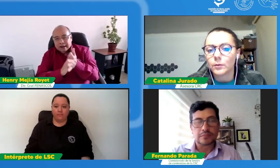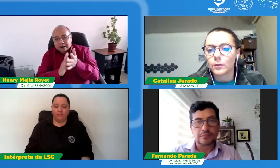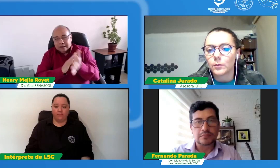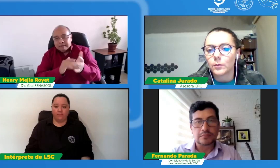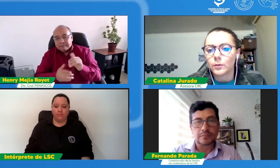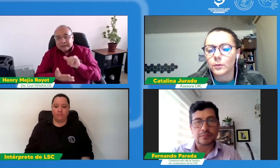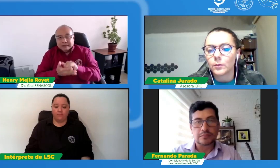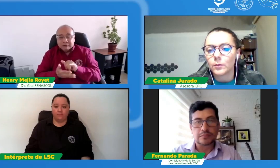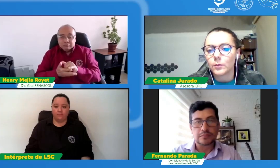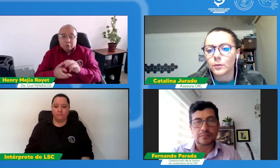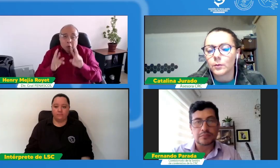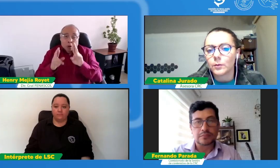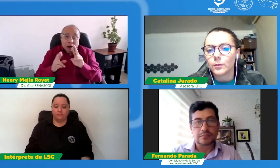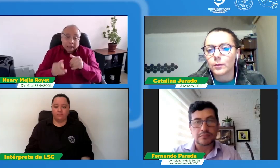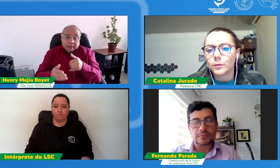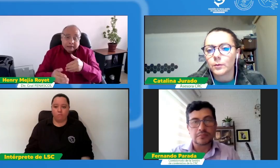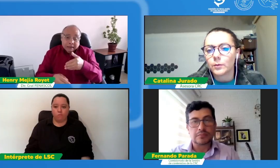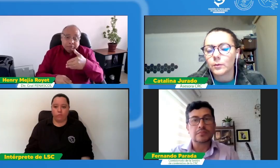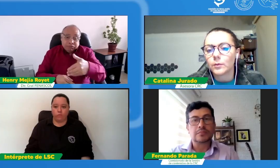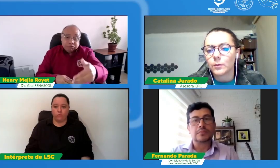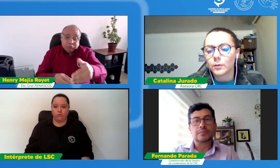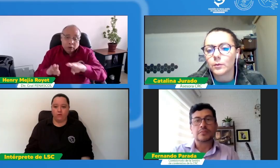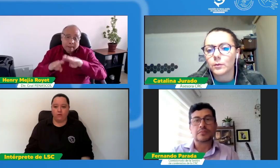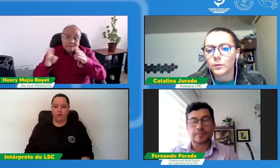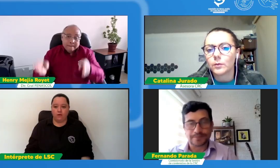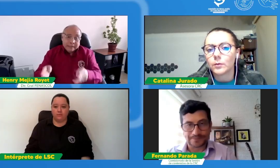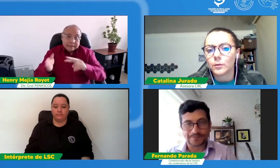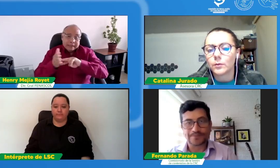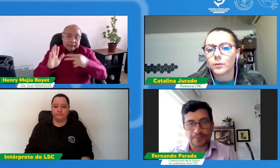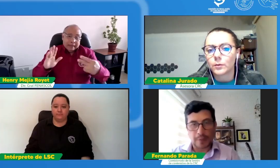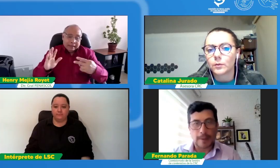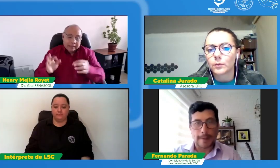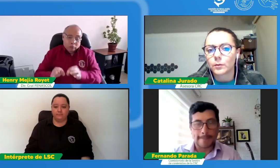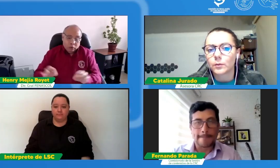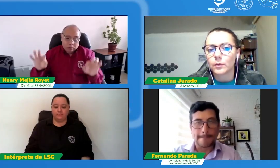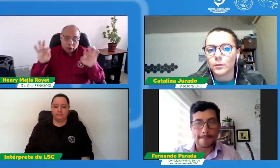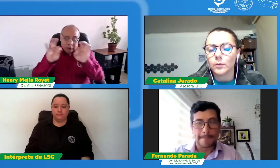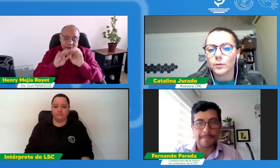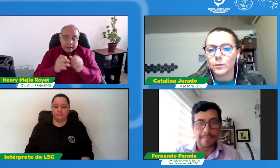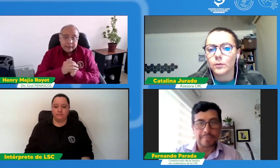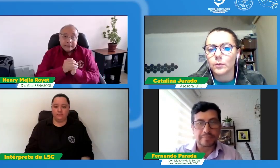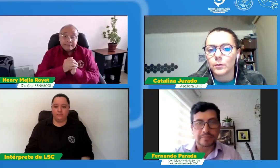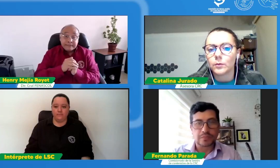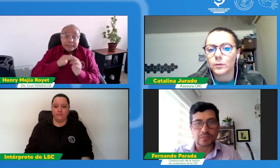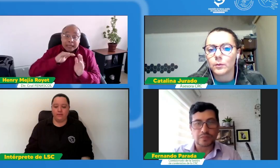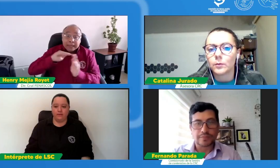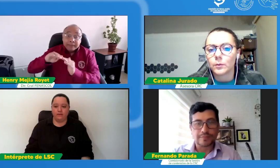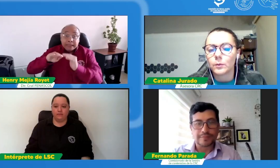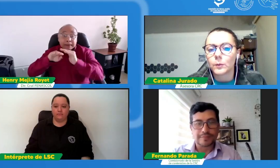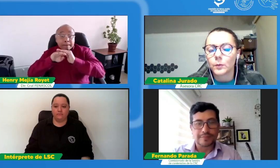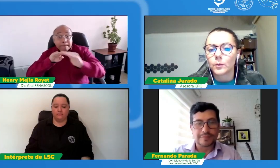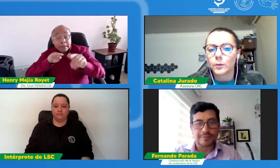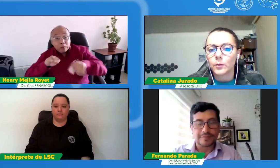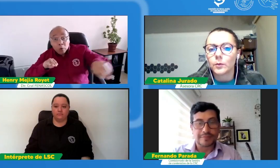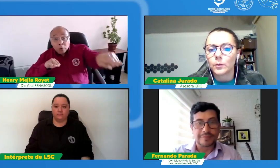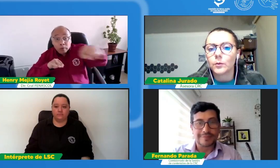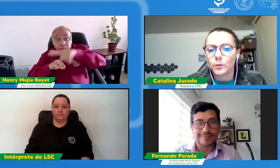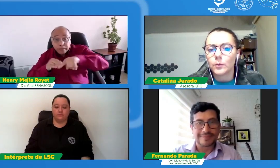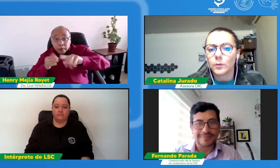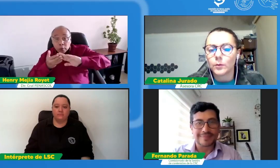escuchar todas las partes para poder llegar a un buen término ojalá que podamos tener una mesa técnica específica